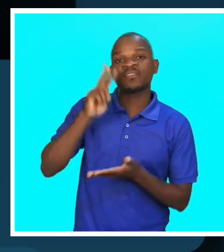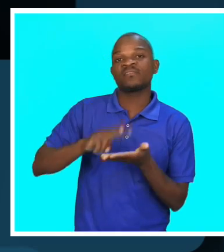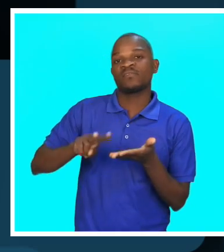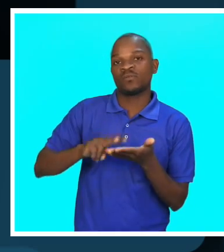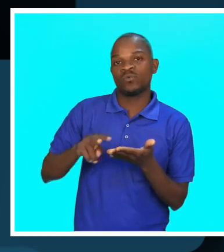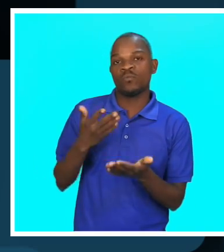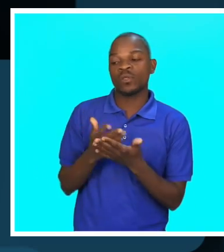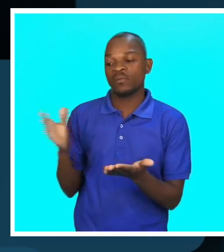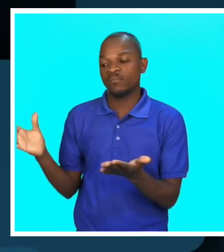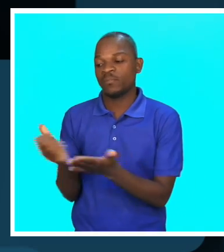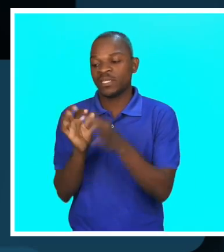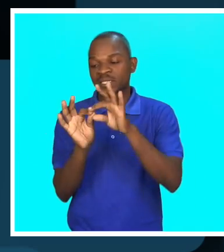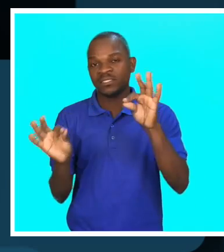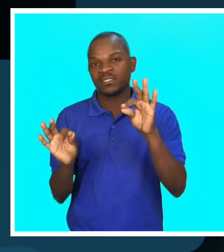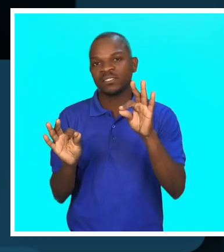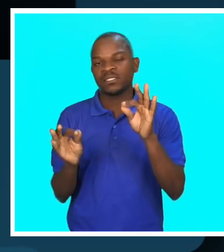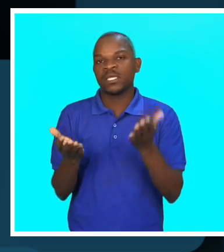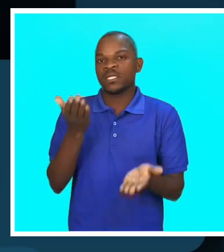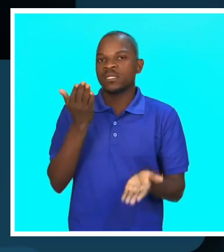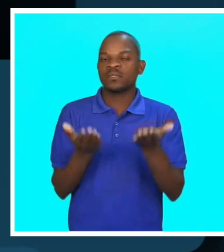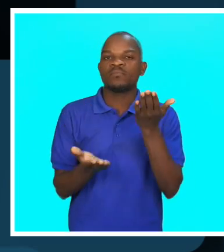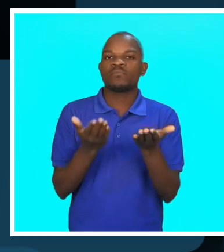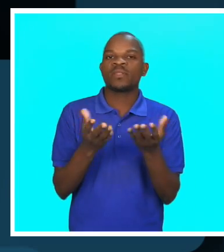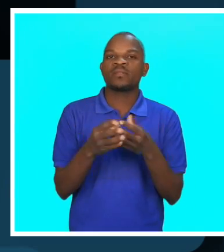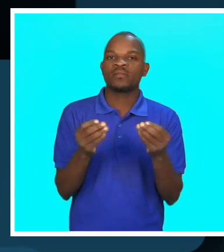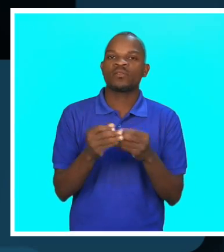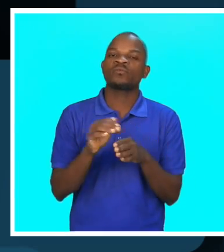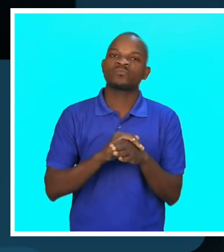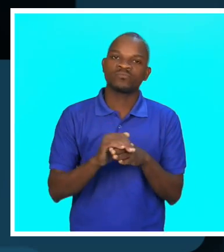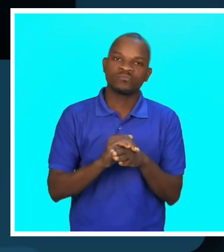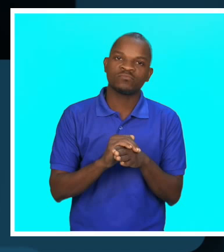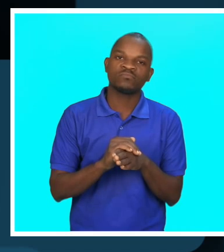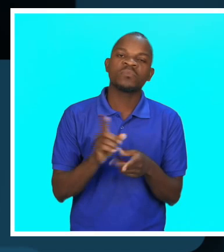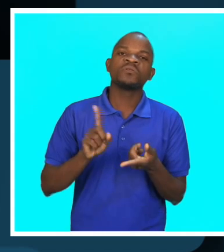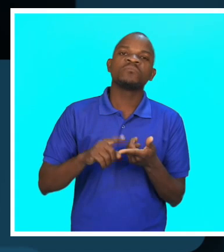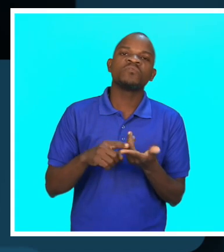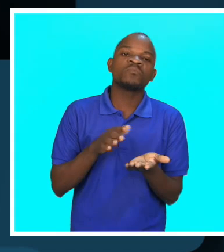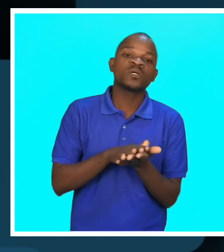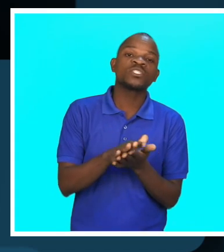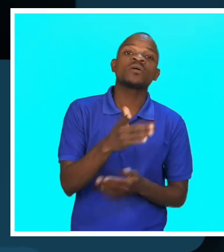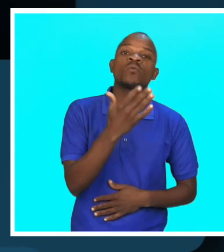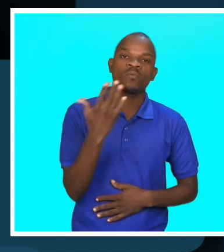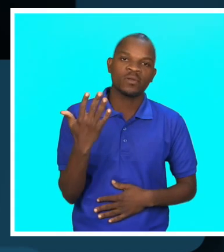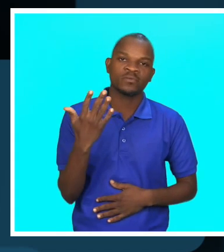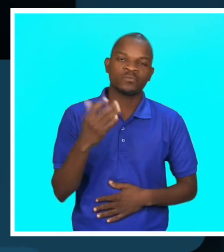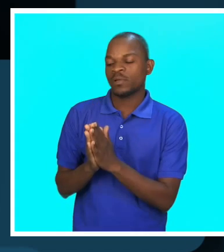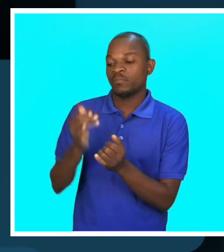de linha que vão gastando aqui, através dos custos. Mesmo para terminar, qual é o apelo que deixa para a sociedade